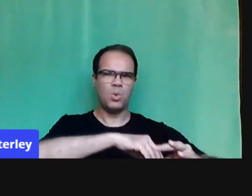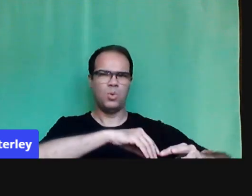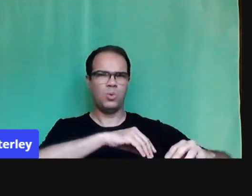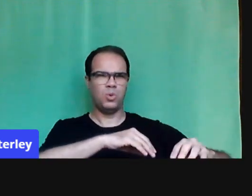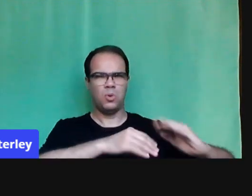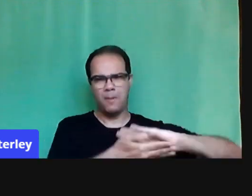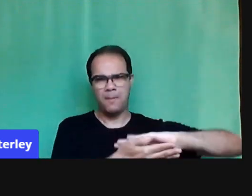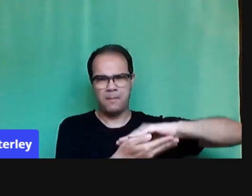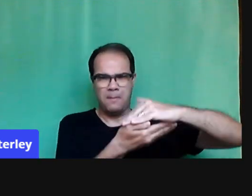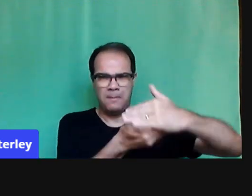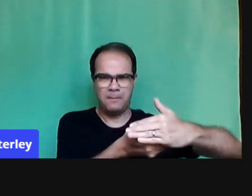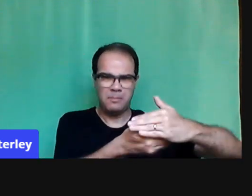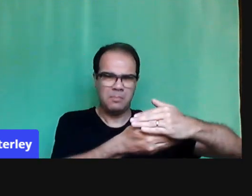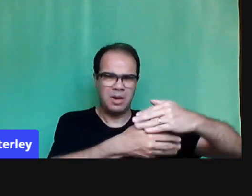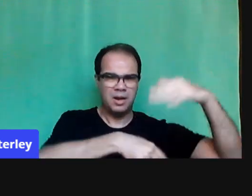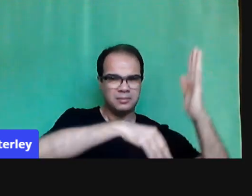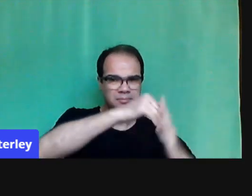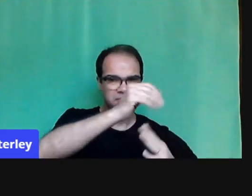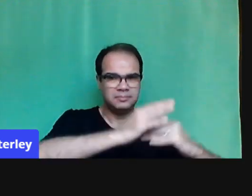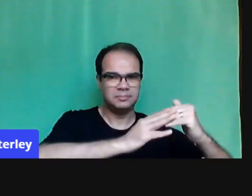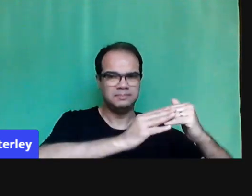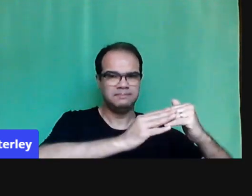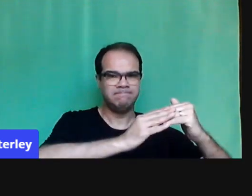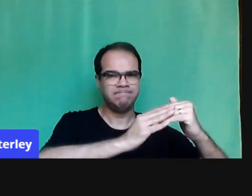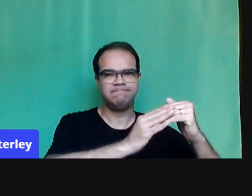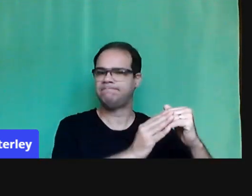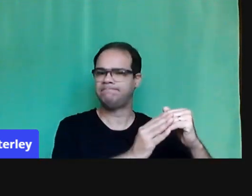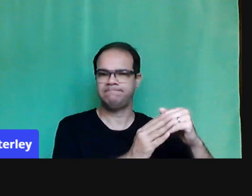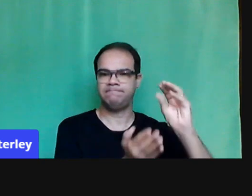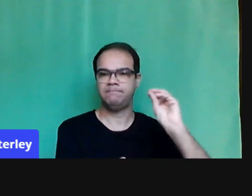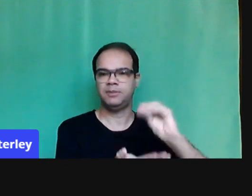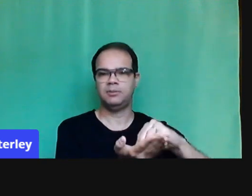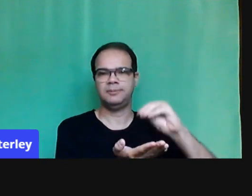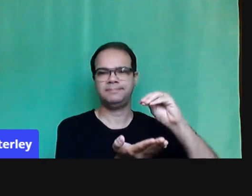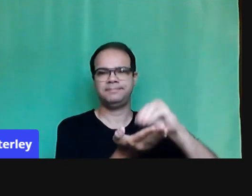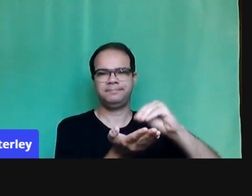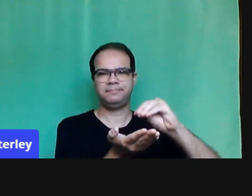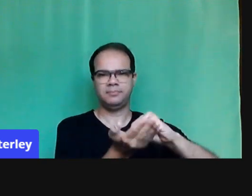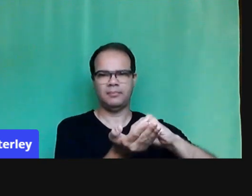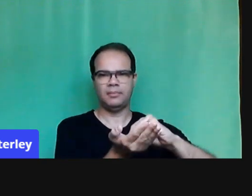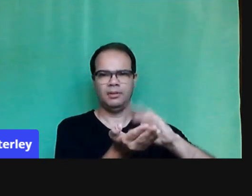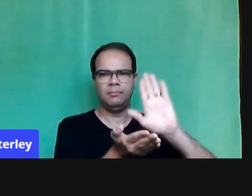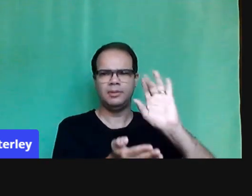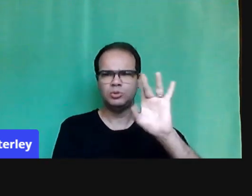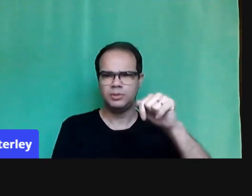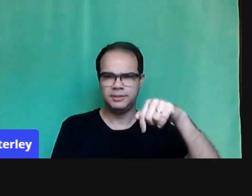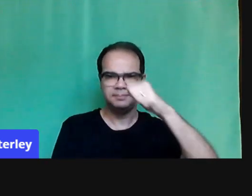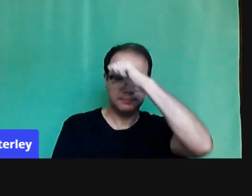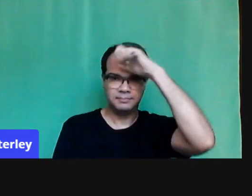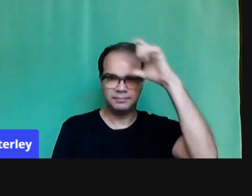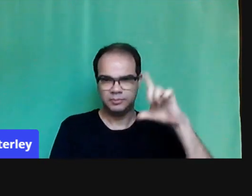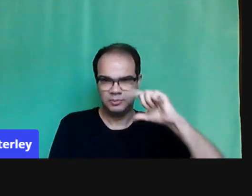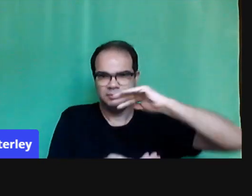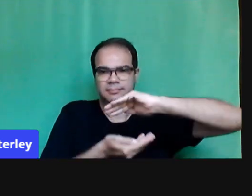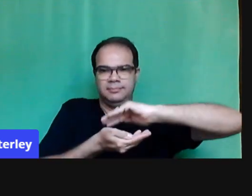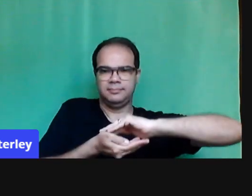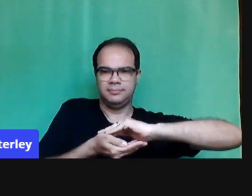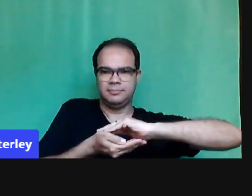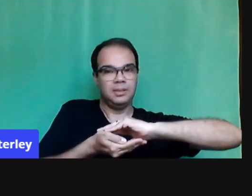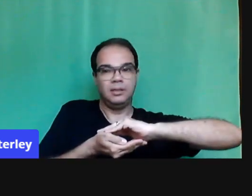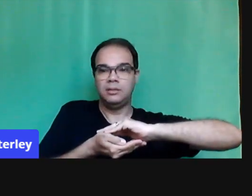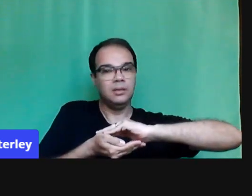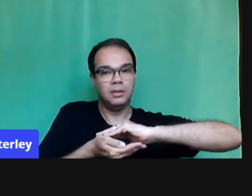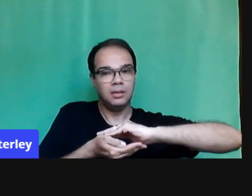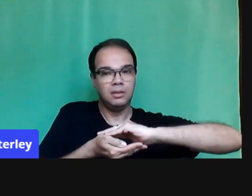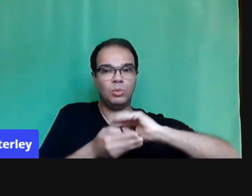falando nas redes do Brasil, né? Então, um despreparo na condução, como organizar